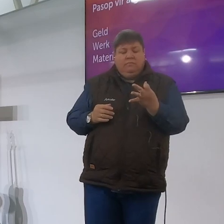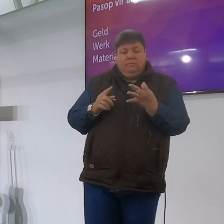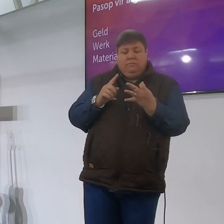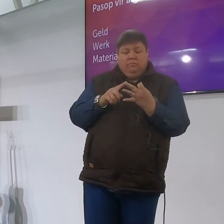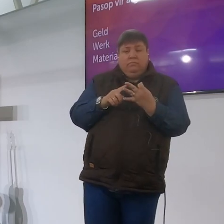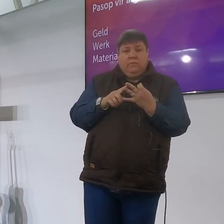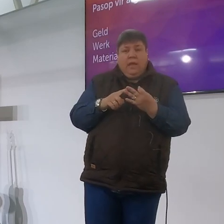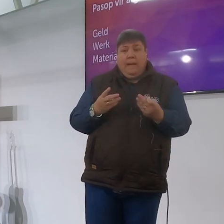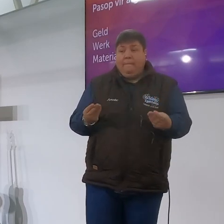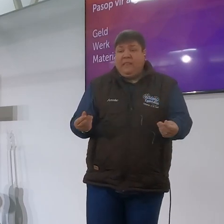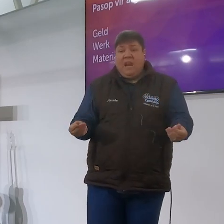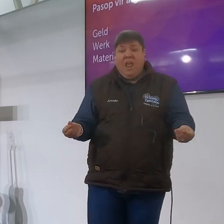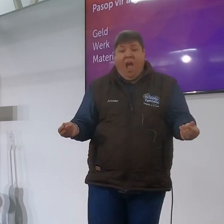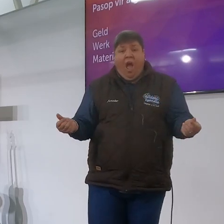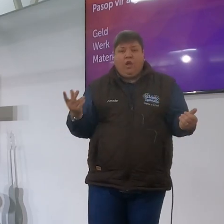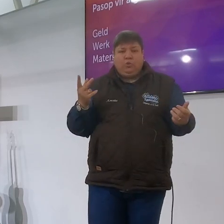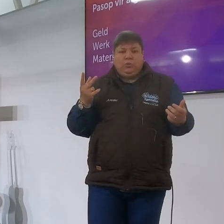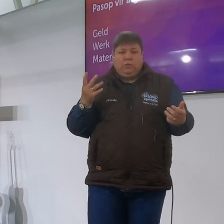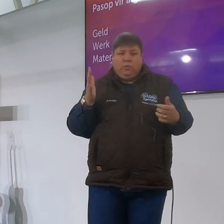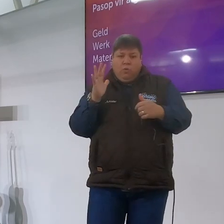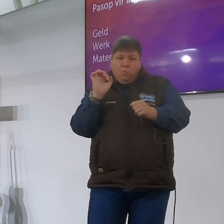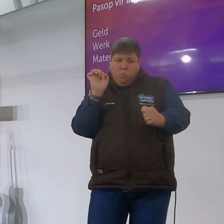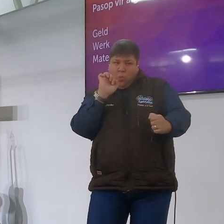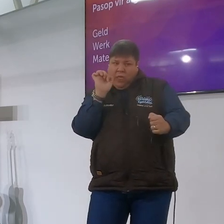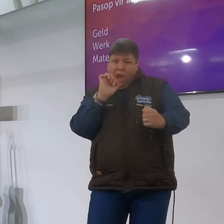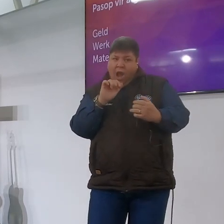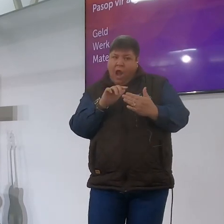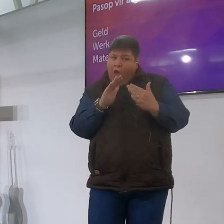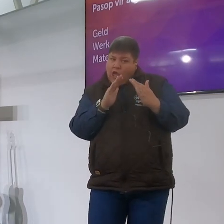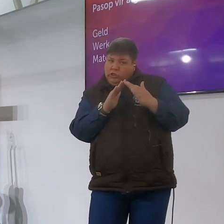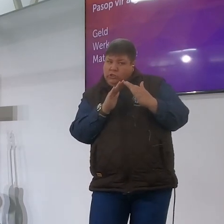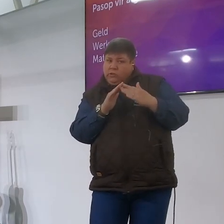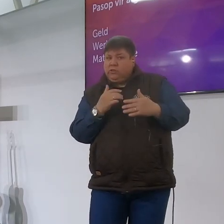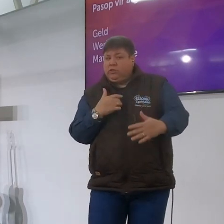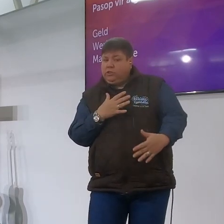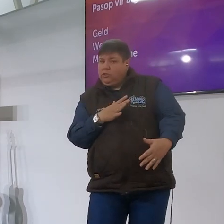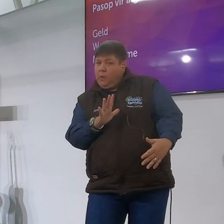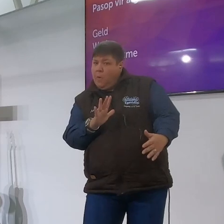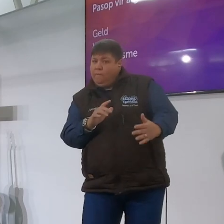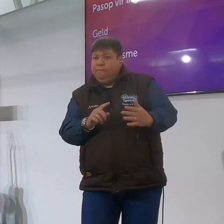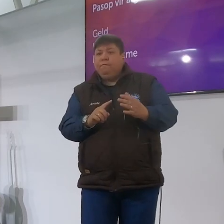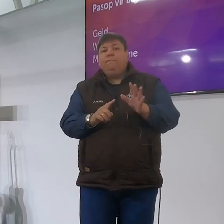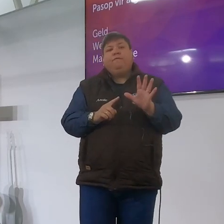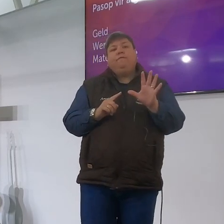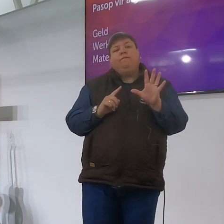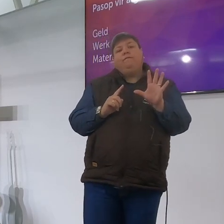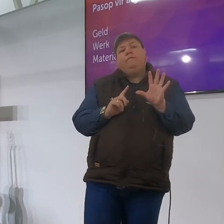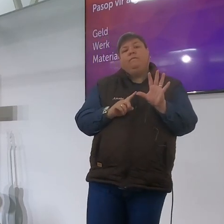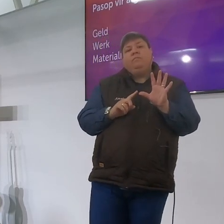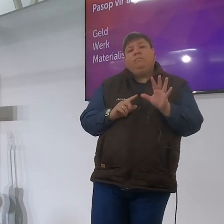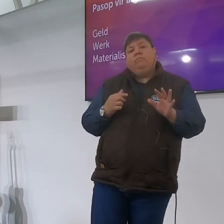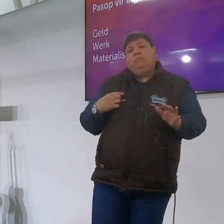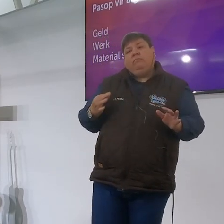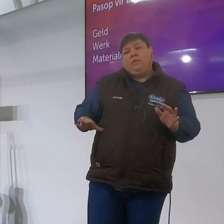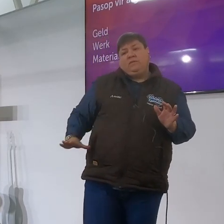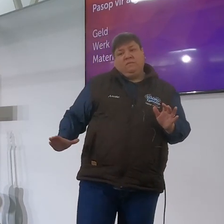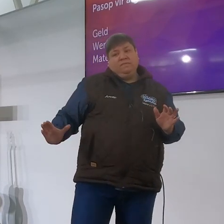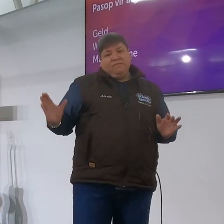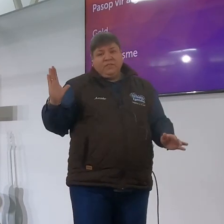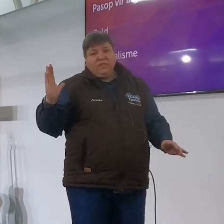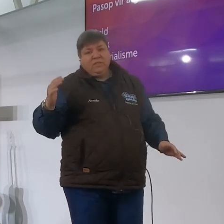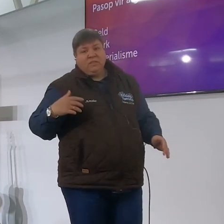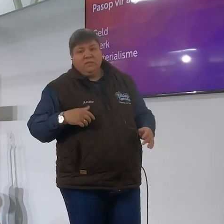materialisme wees en een wat ek aan gedink het wat ek nie in my nood as het nie maar dit kan een humanistische wereldbeskouwing wees dit